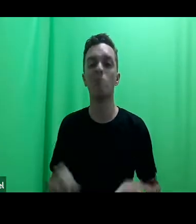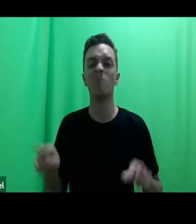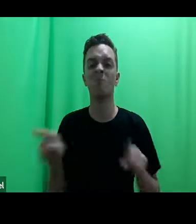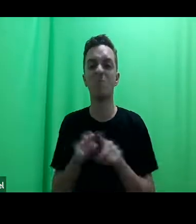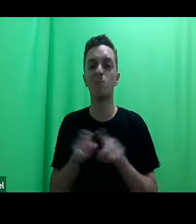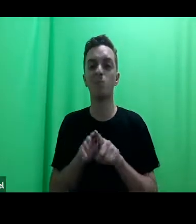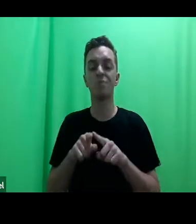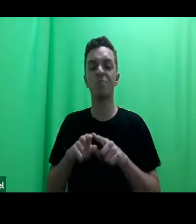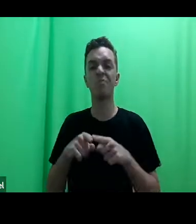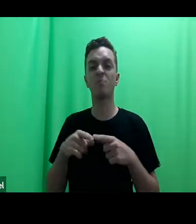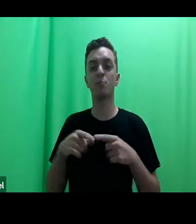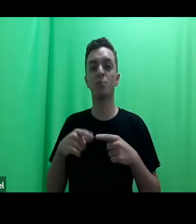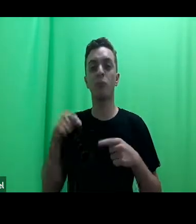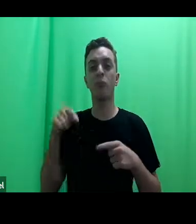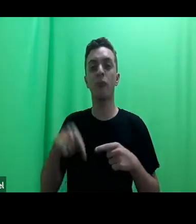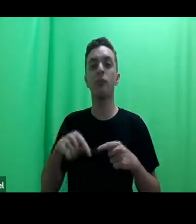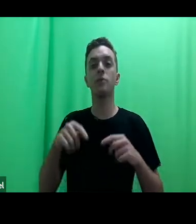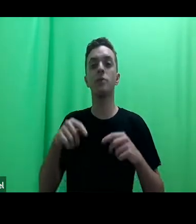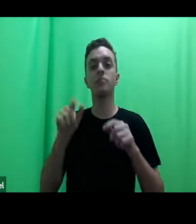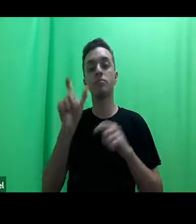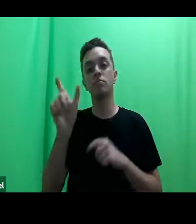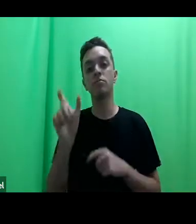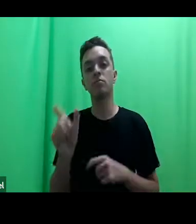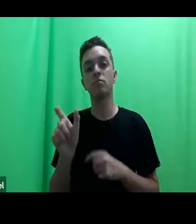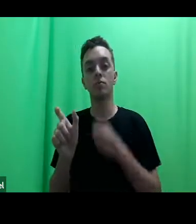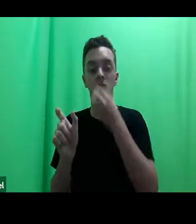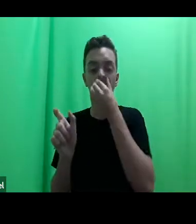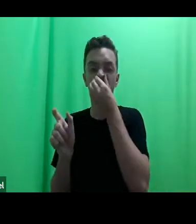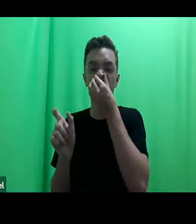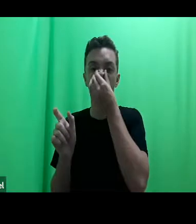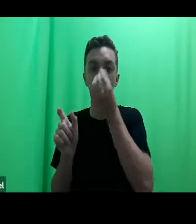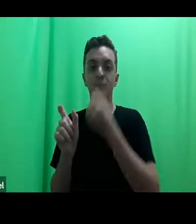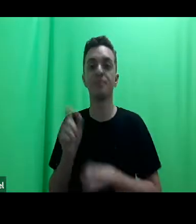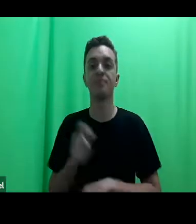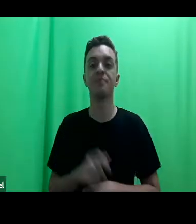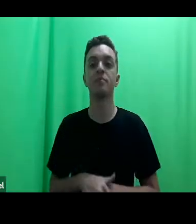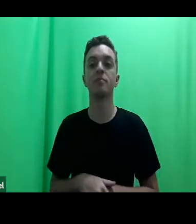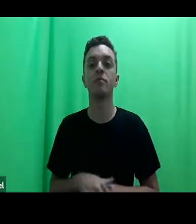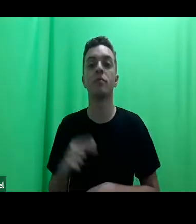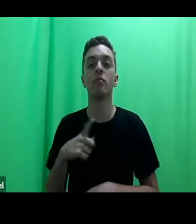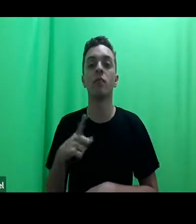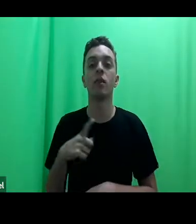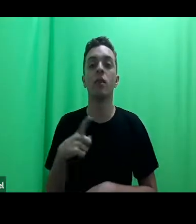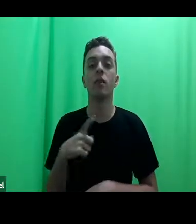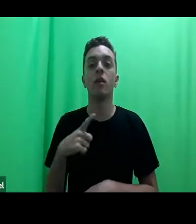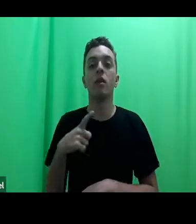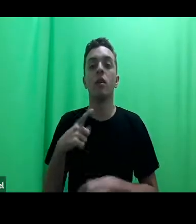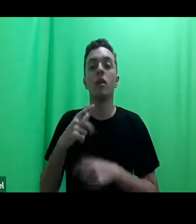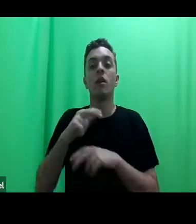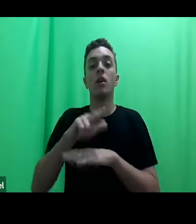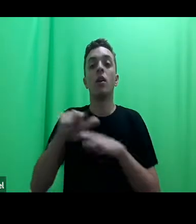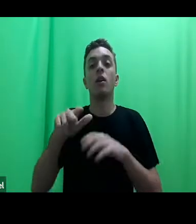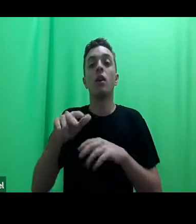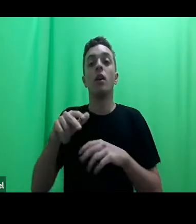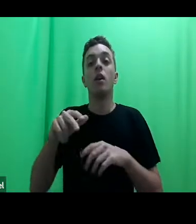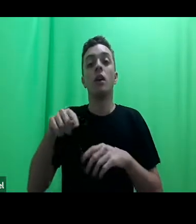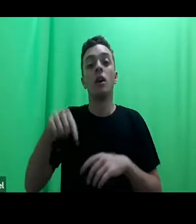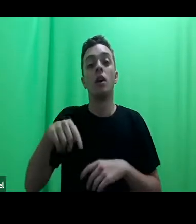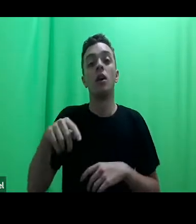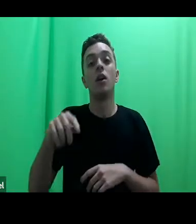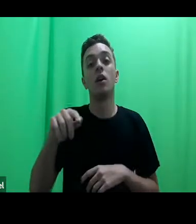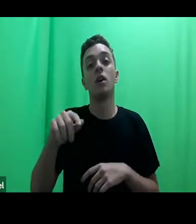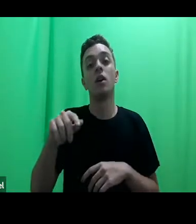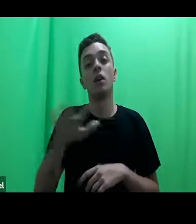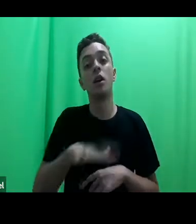conceito, esse termo, como a gente vê nesse fórum, tem sido adotado na região para designar de uma